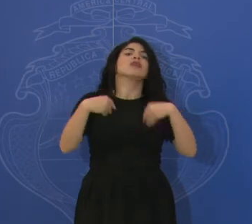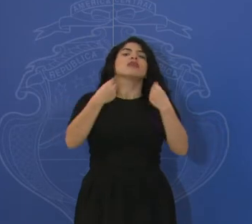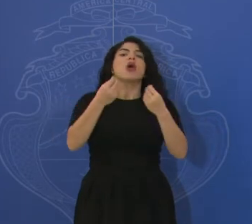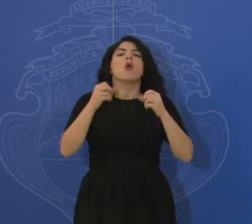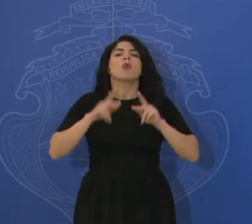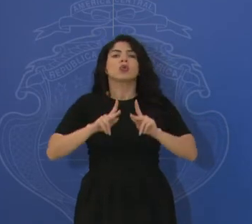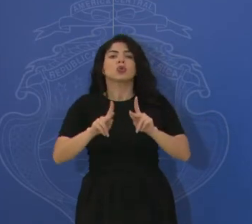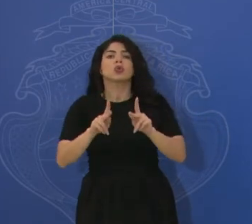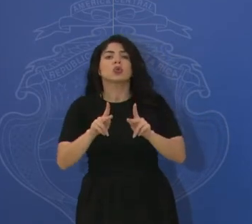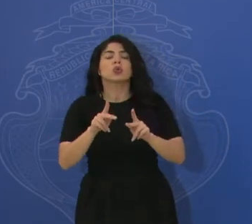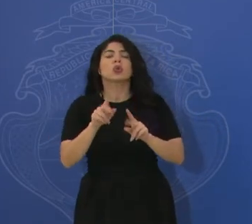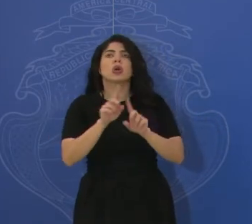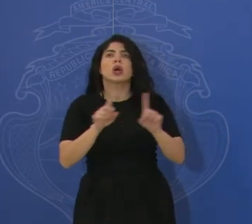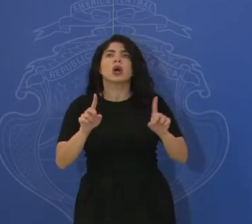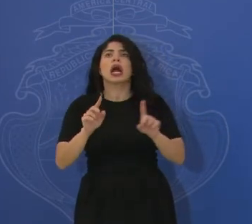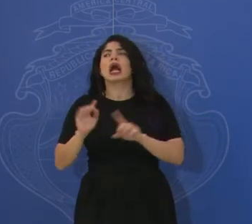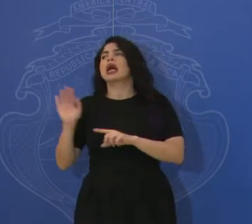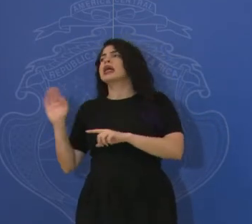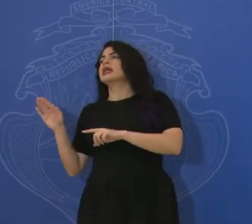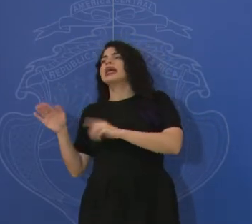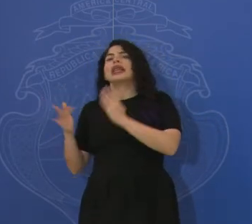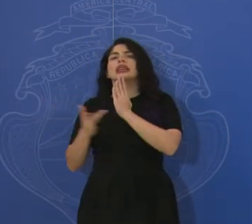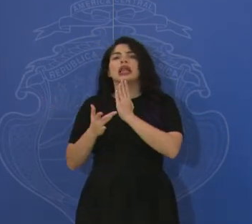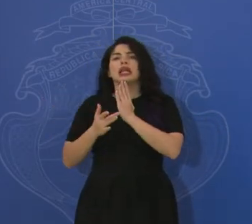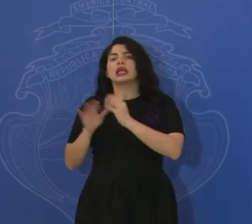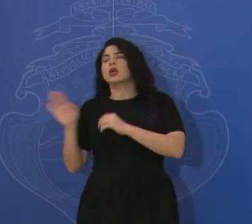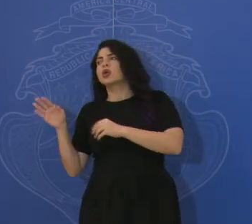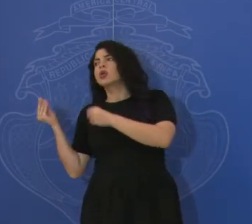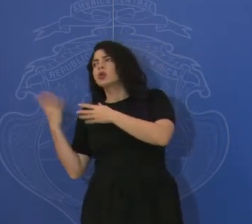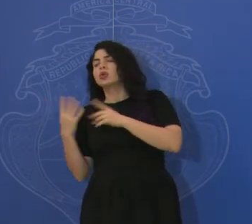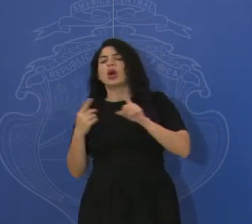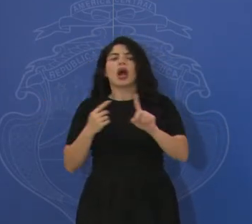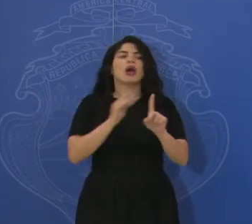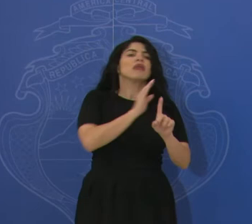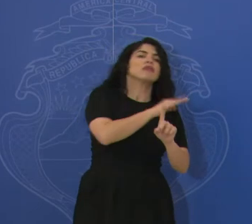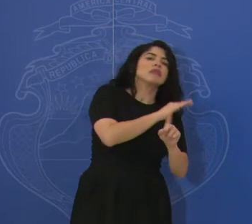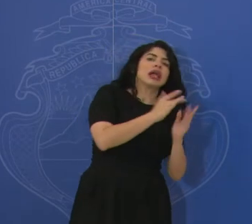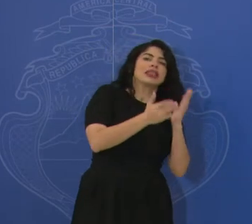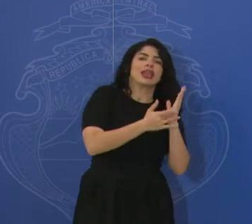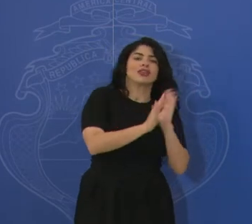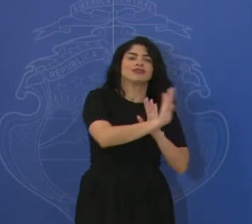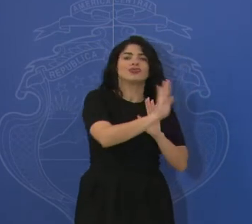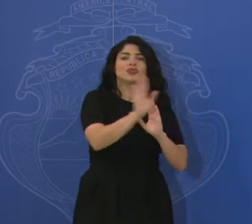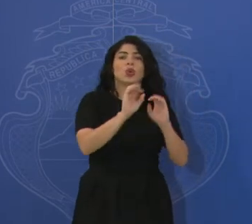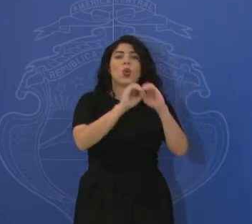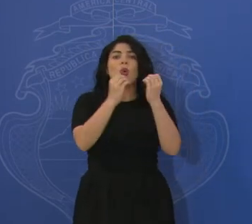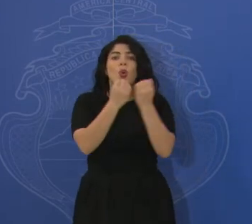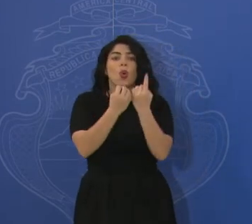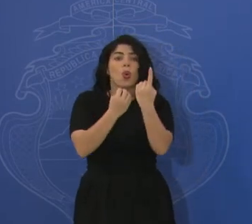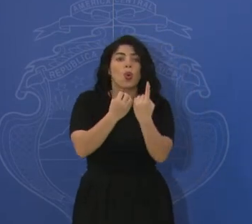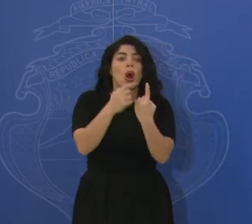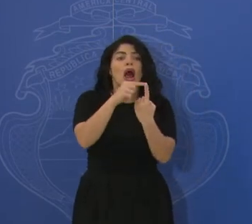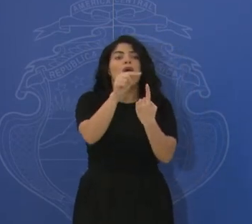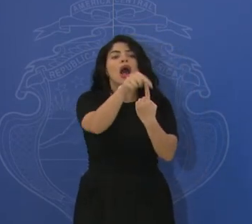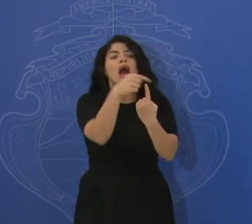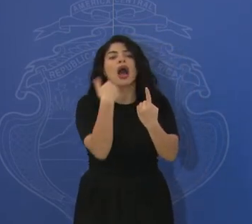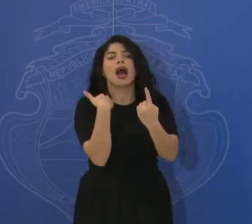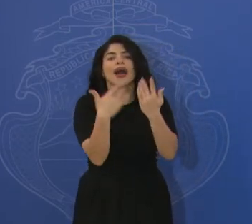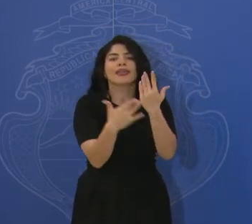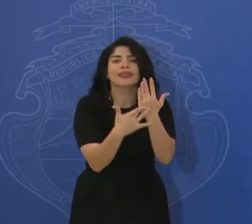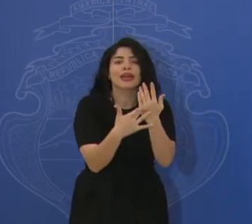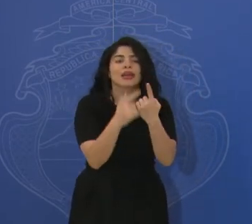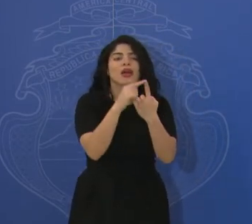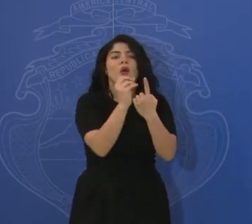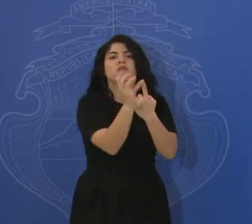consultar de forma permanente con técnicos de cada una de las organizaciones representadas, así como los técnicos